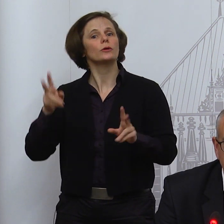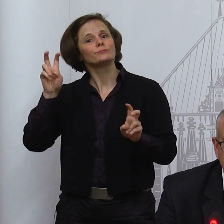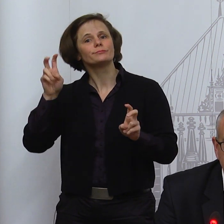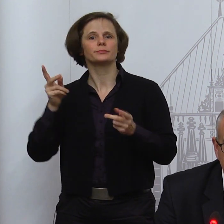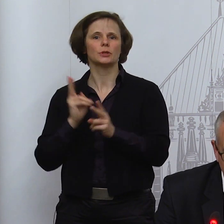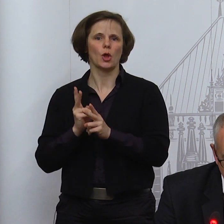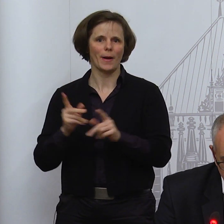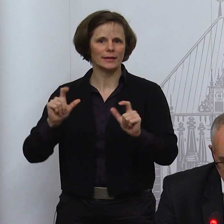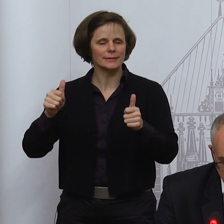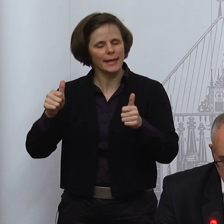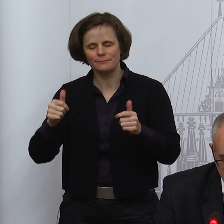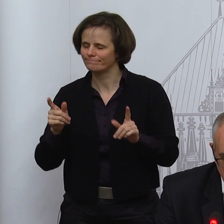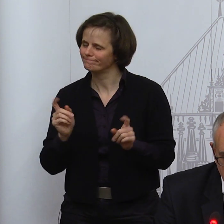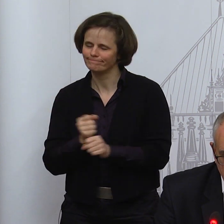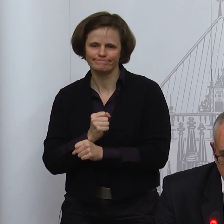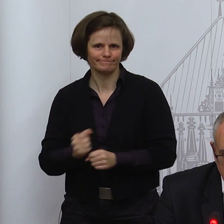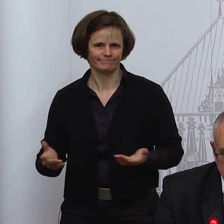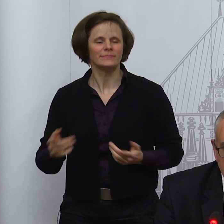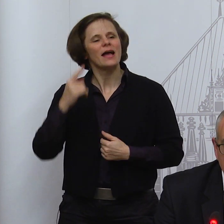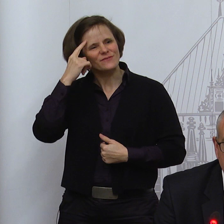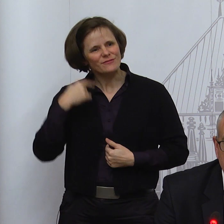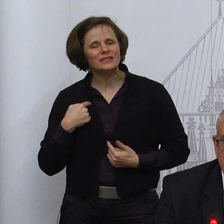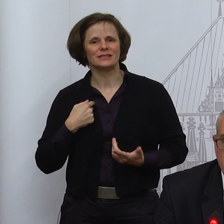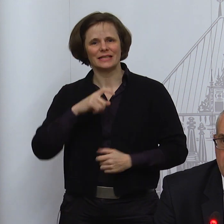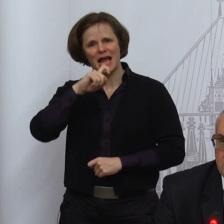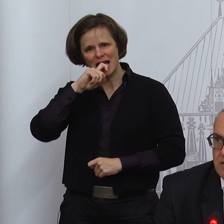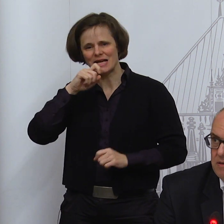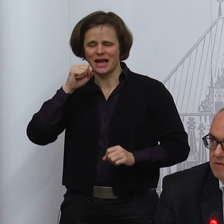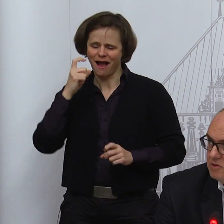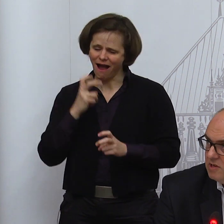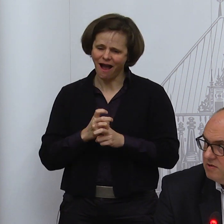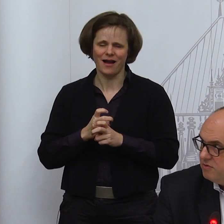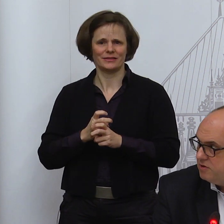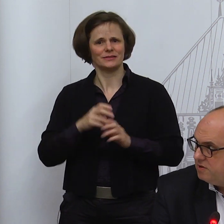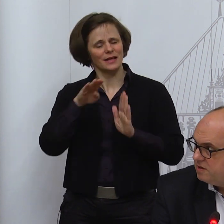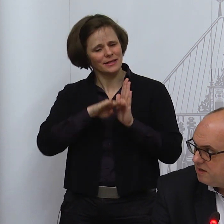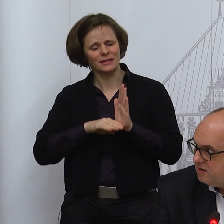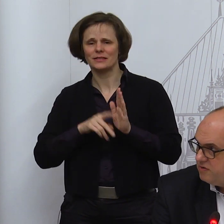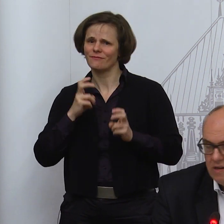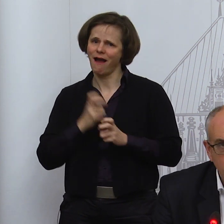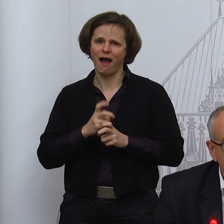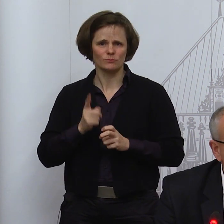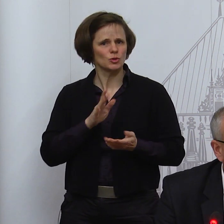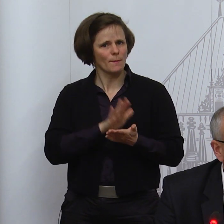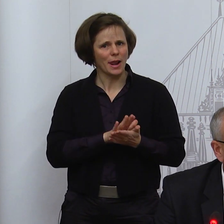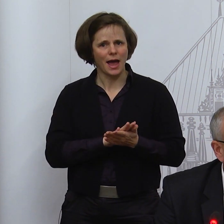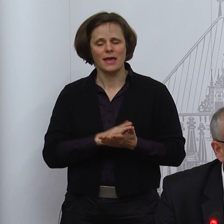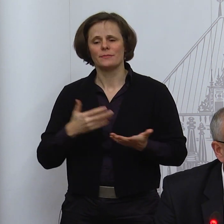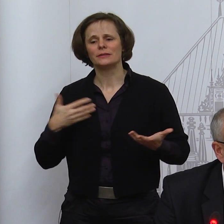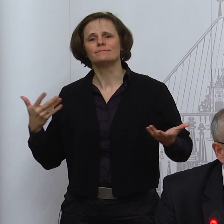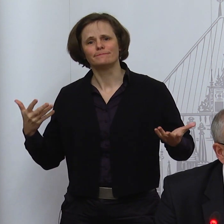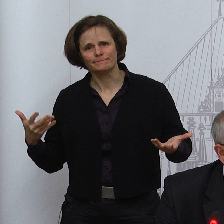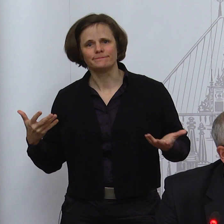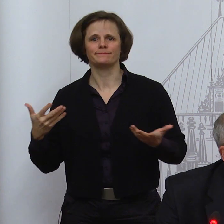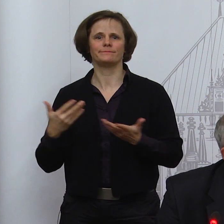wissen, welche Schwierigkeiten. Aber die Alternative wäre, wenn wir sagen würden, keine Verlängerung des Lockdowns,